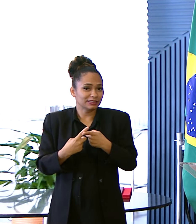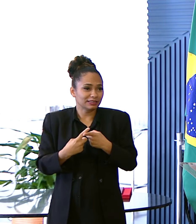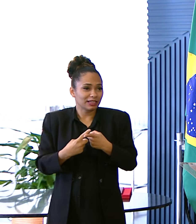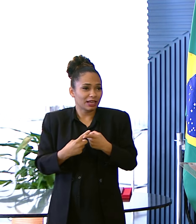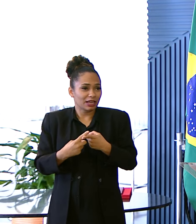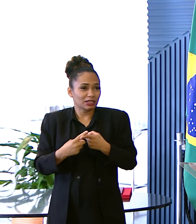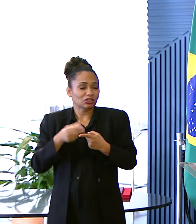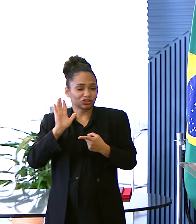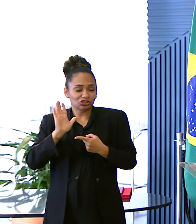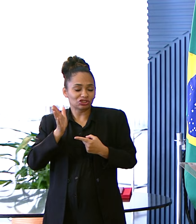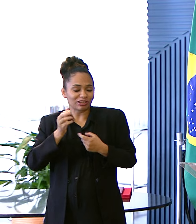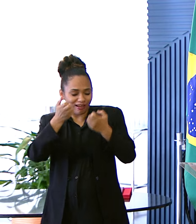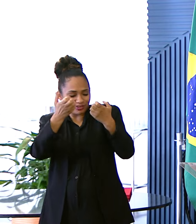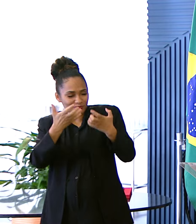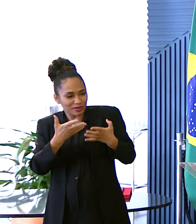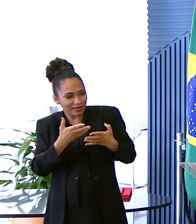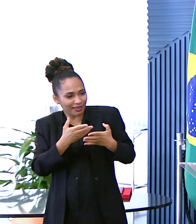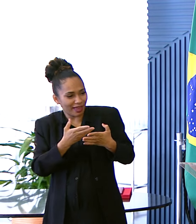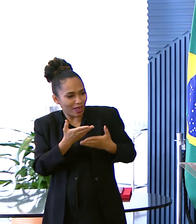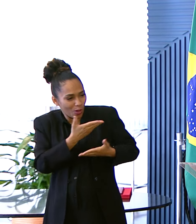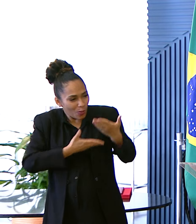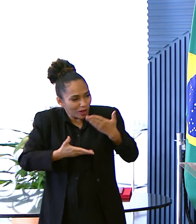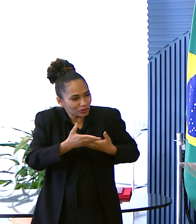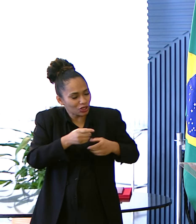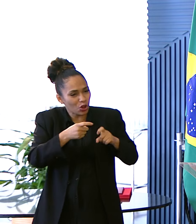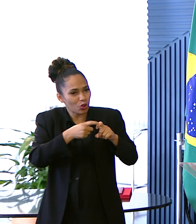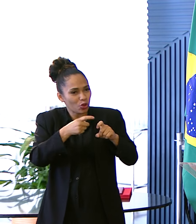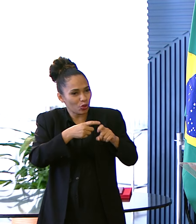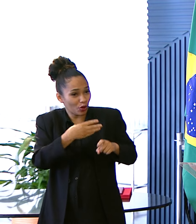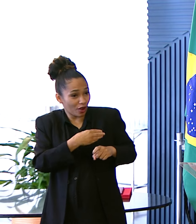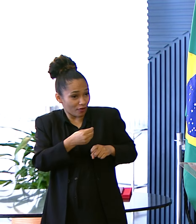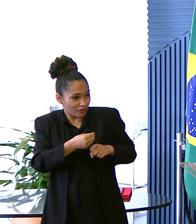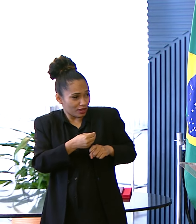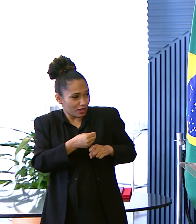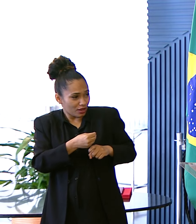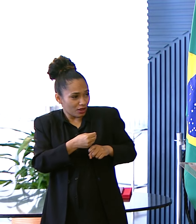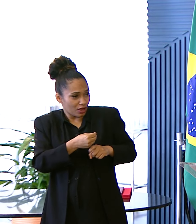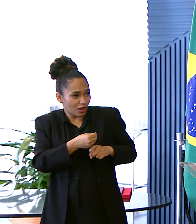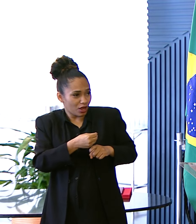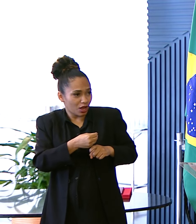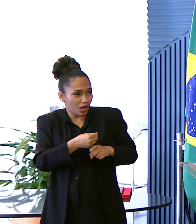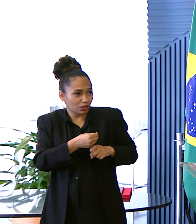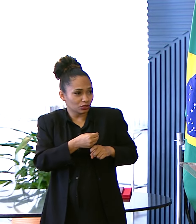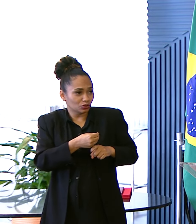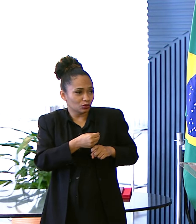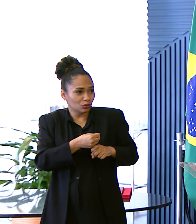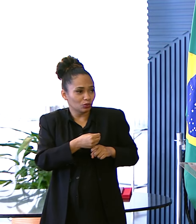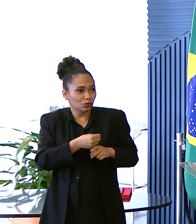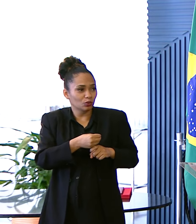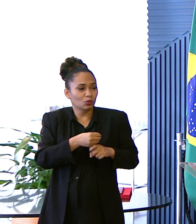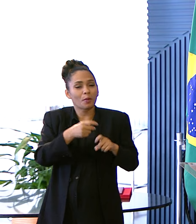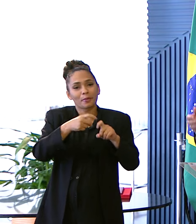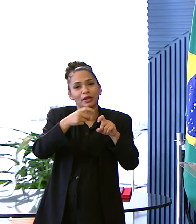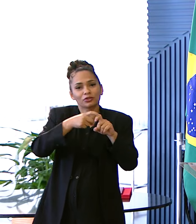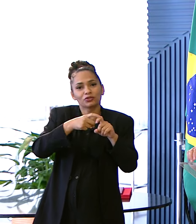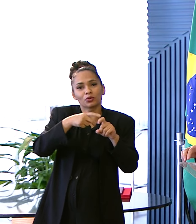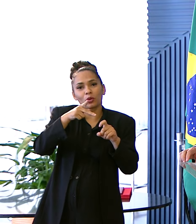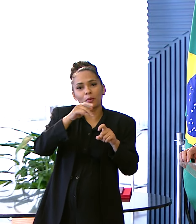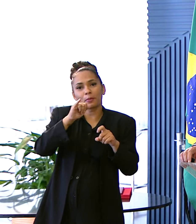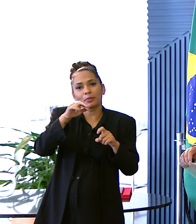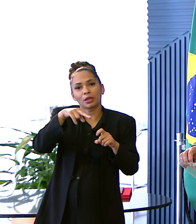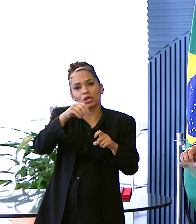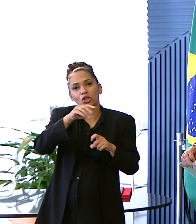pouco A doutora Mariane Filha do De quem Dá